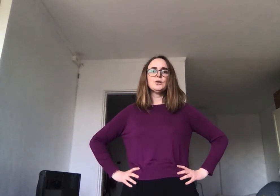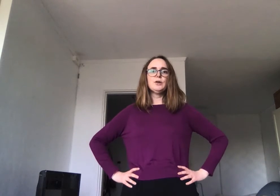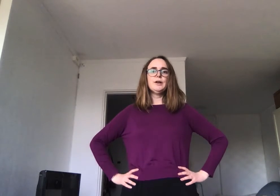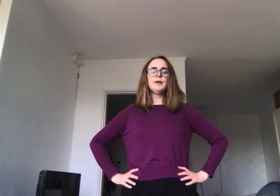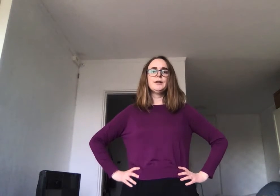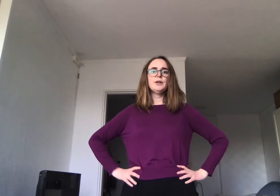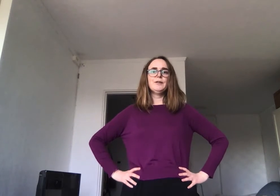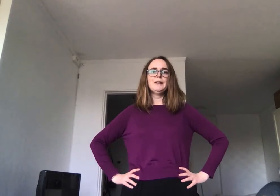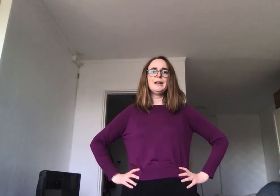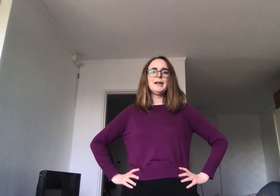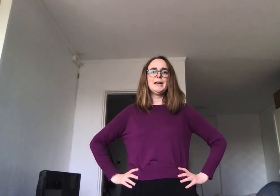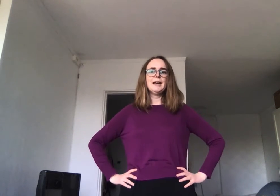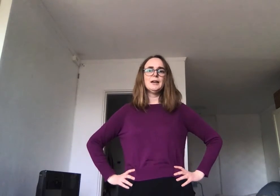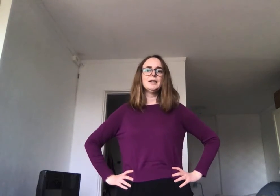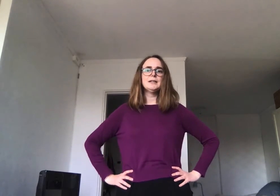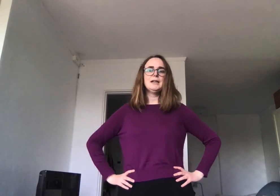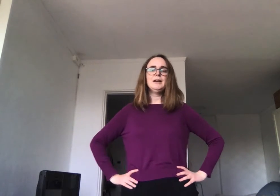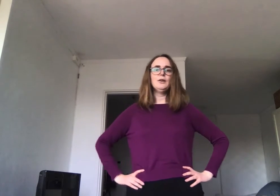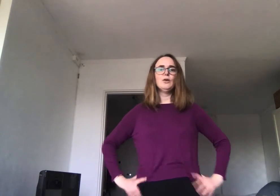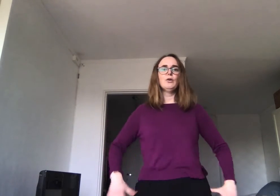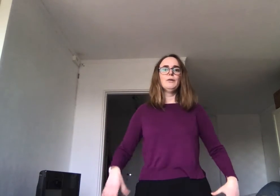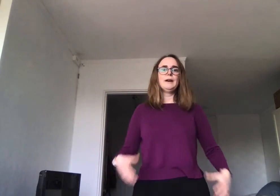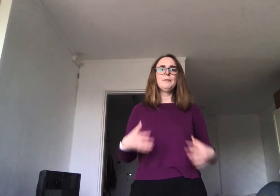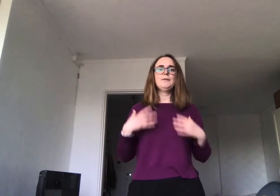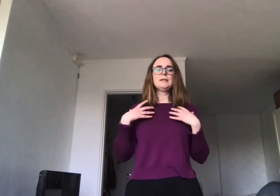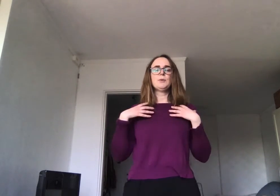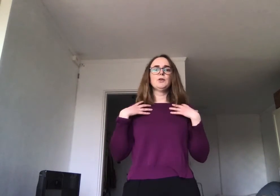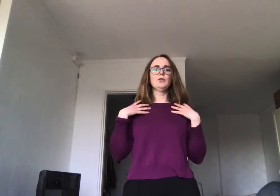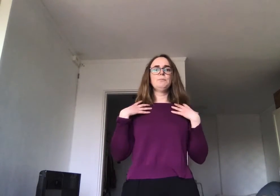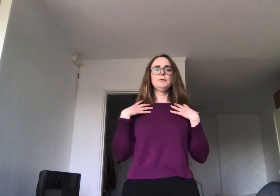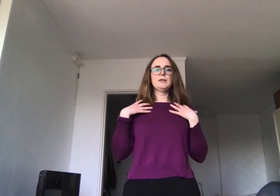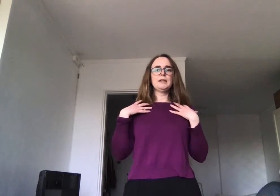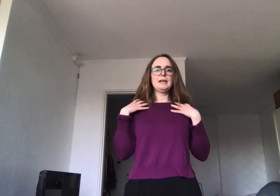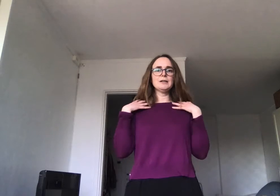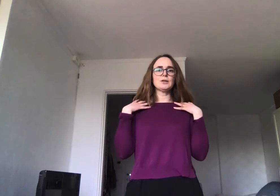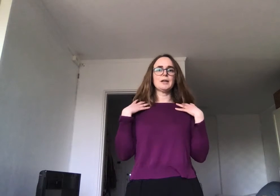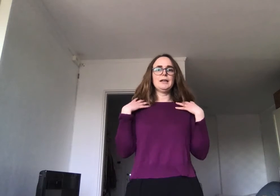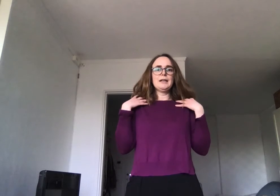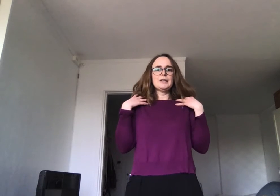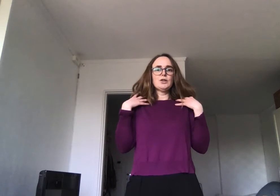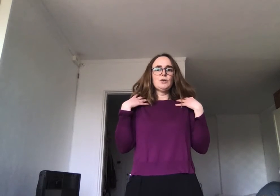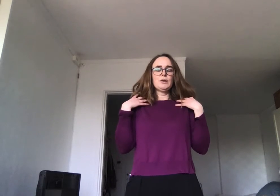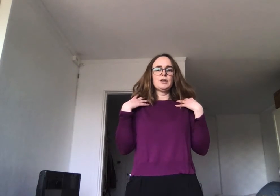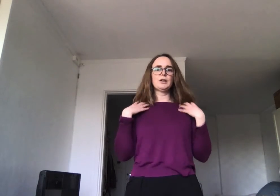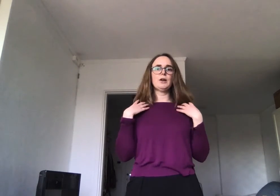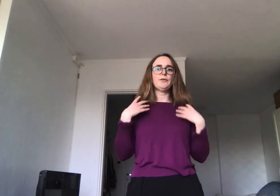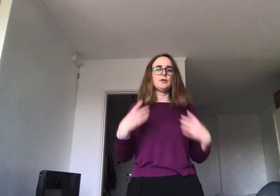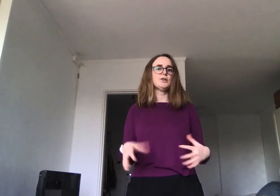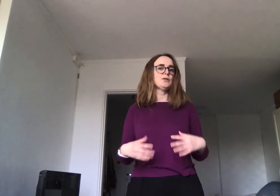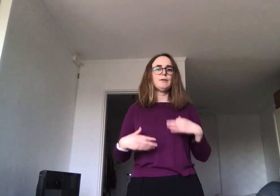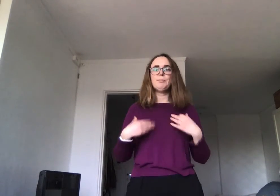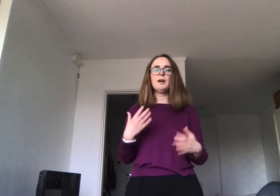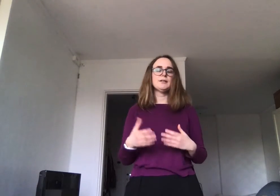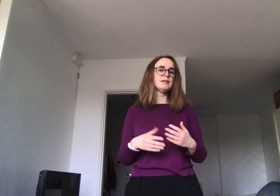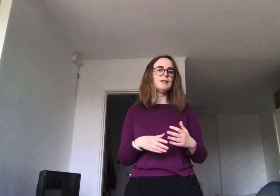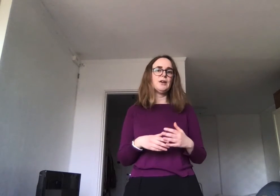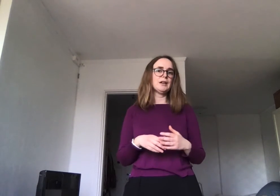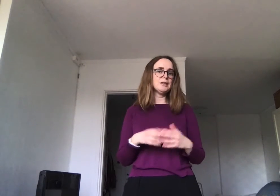Så gjør vi det en gang til, og vær bevisst på at når det puster inn, så skal ikke skuldrene løftes. Når vi prater til vanlig, så